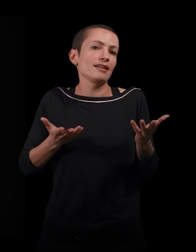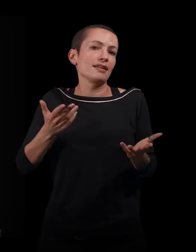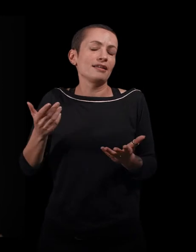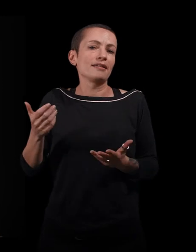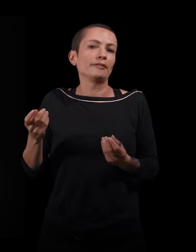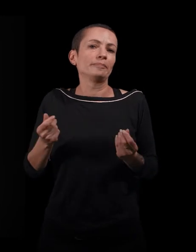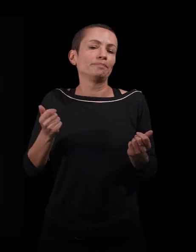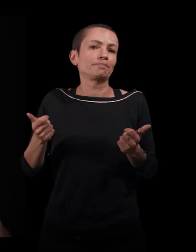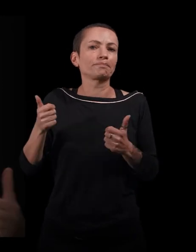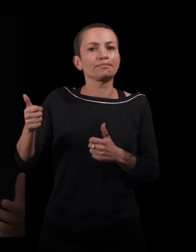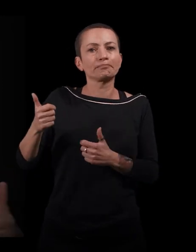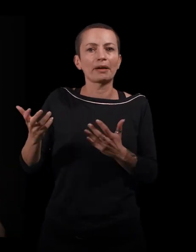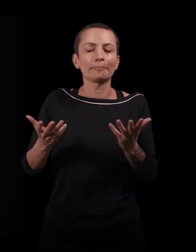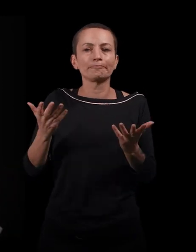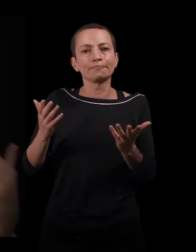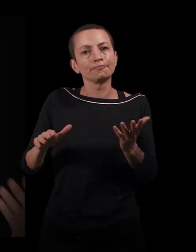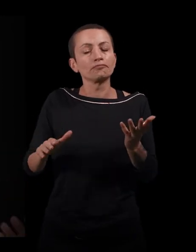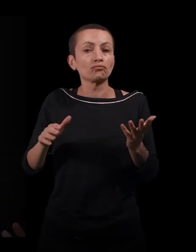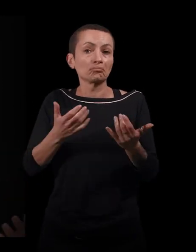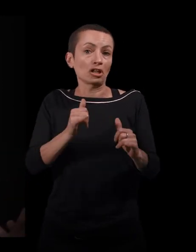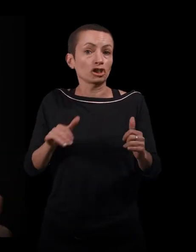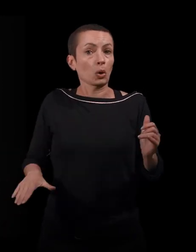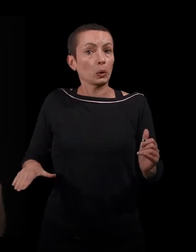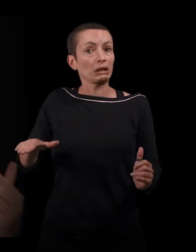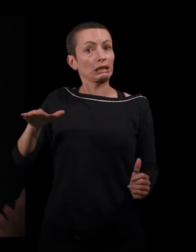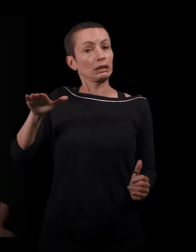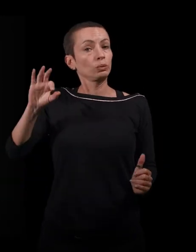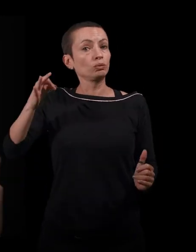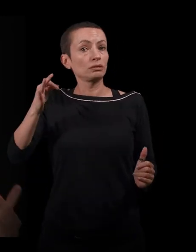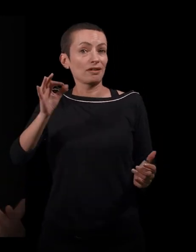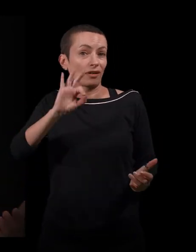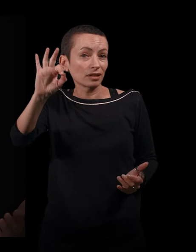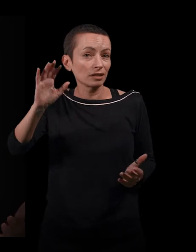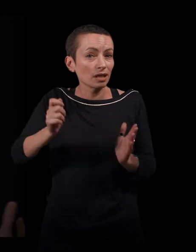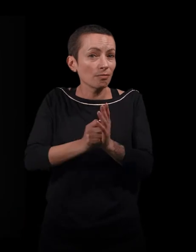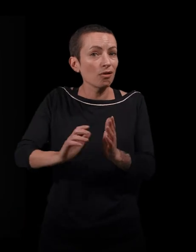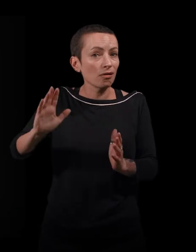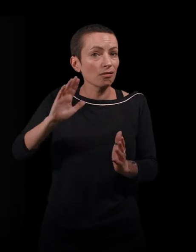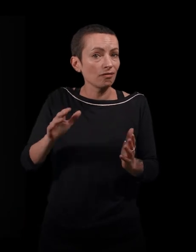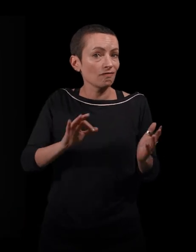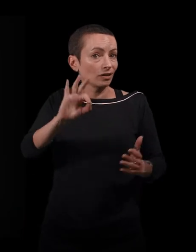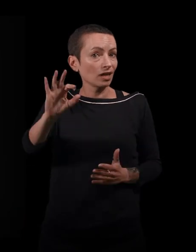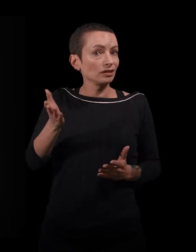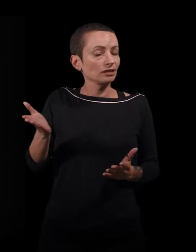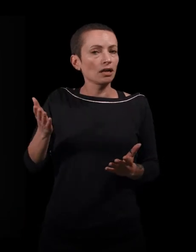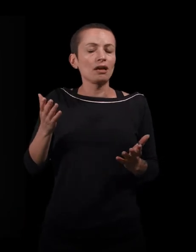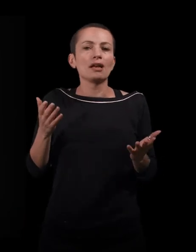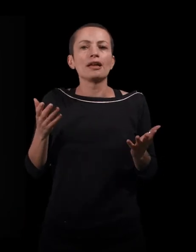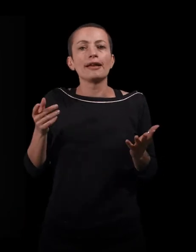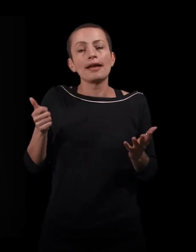Et donc, elle va quand même grandir dans une Algérie française à l'époque, avec l'idée,